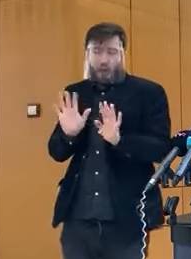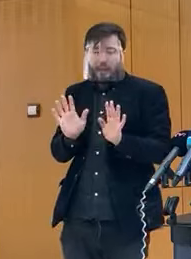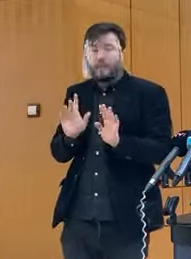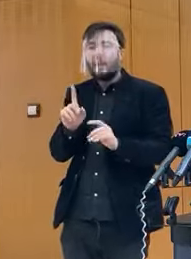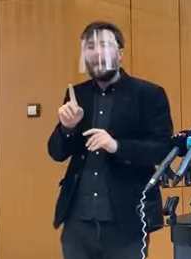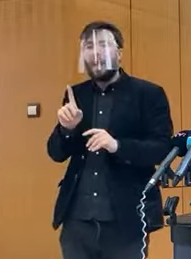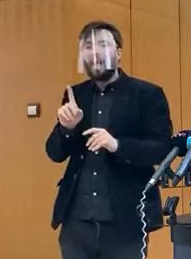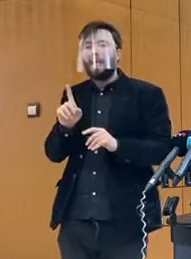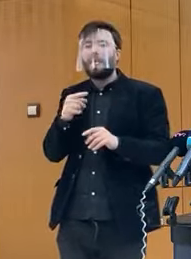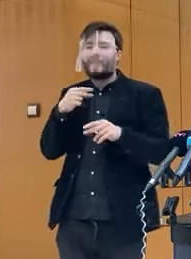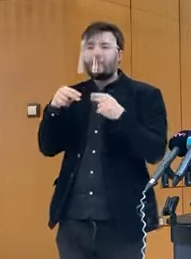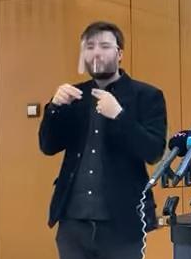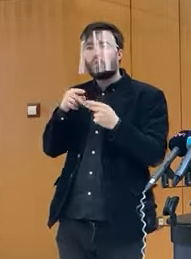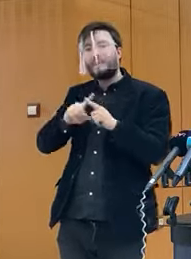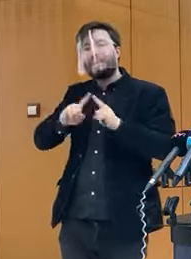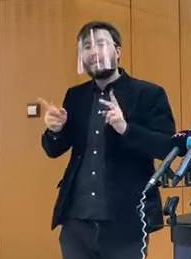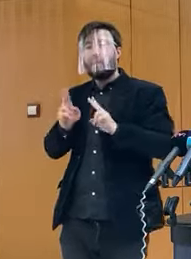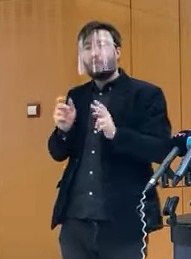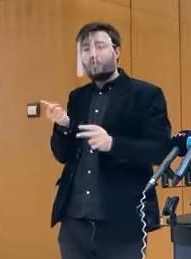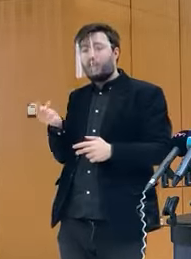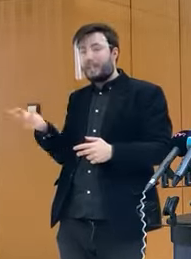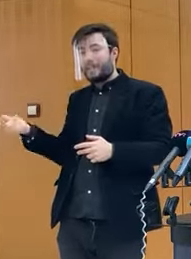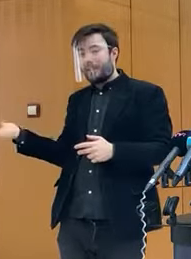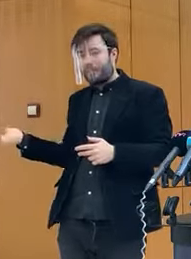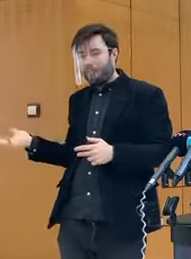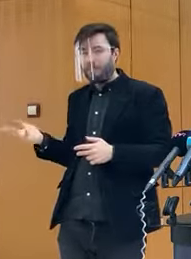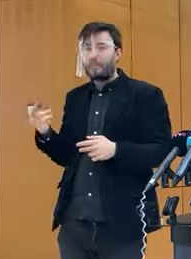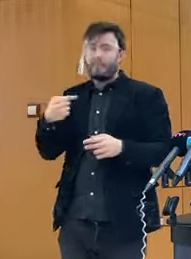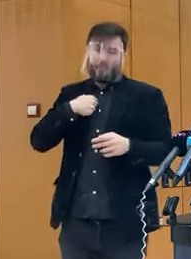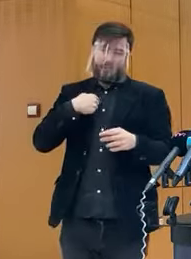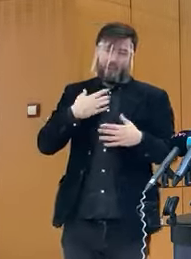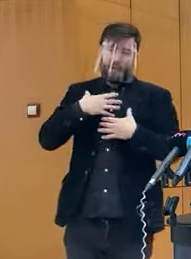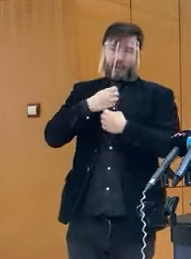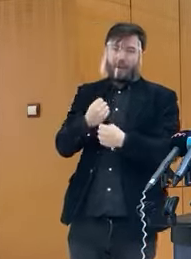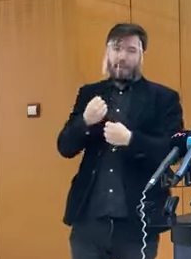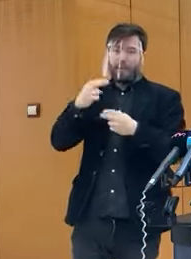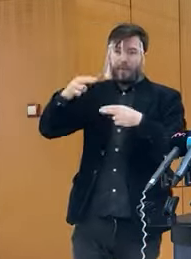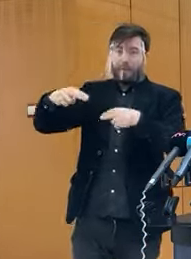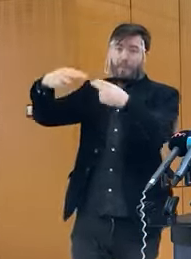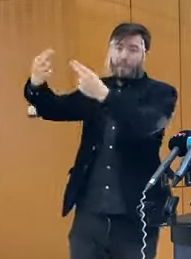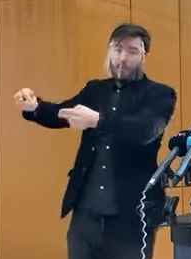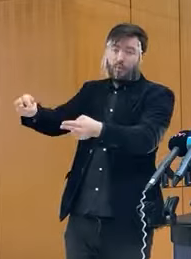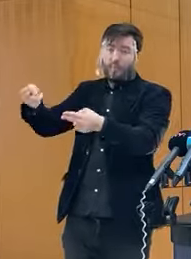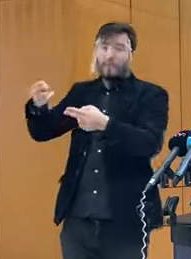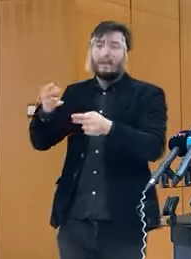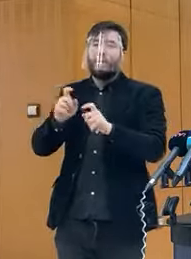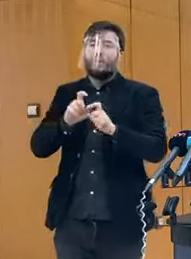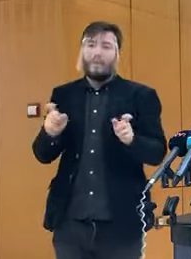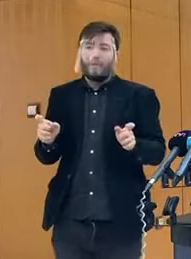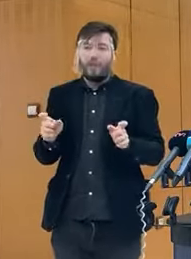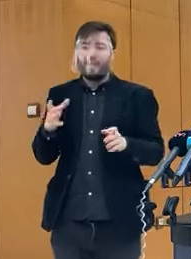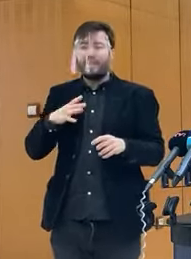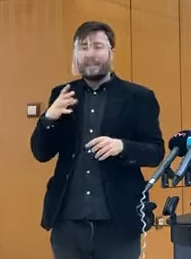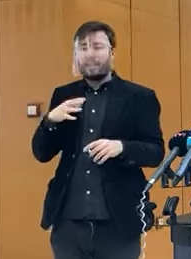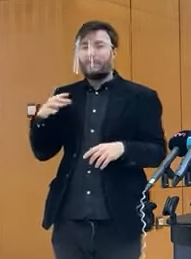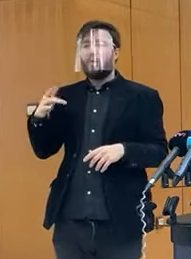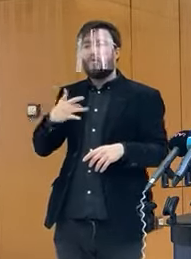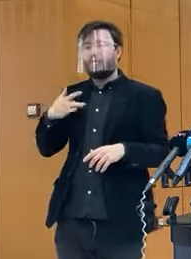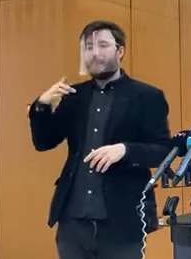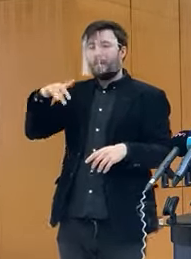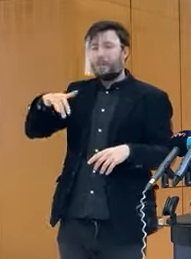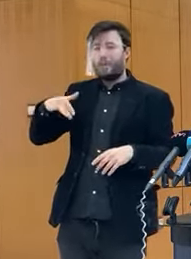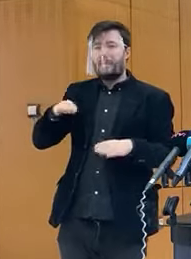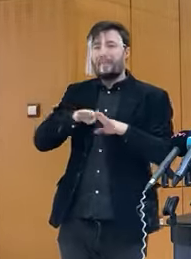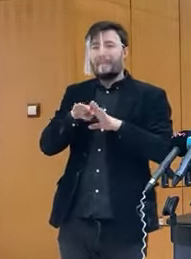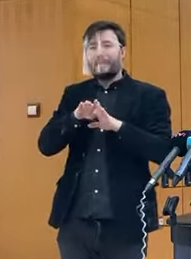diskutujeme aj o alternatívach. Ten presun som navrhol ja z toho dôvodu, že chcem, aby tu bol osobne prítomný minister